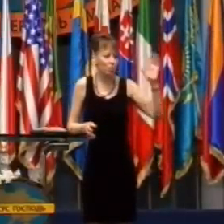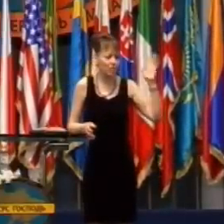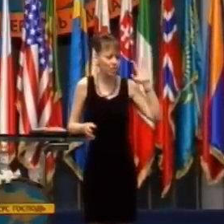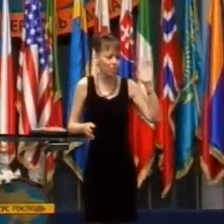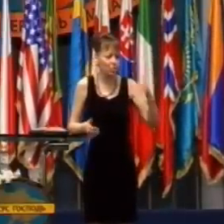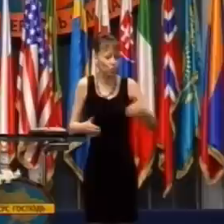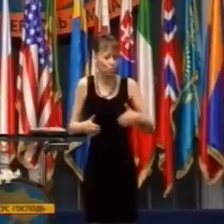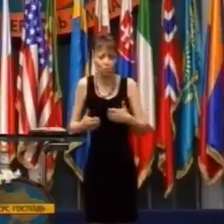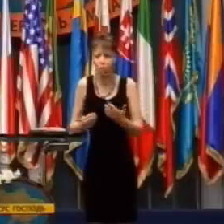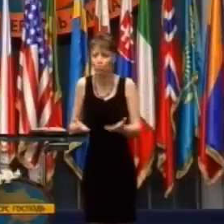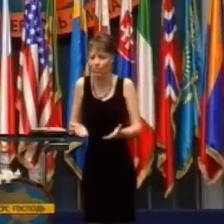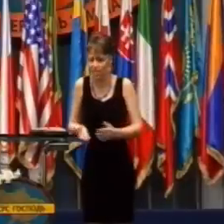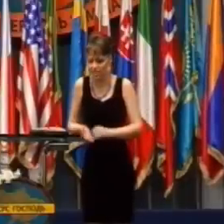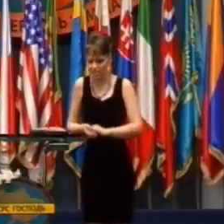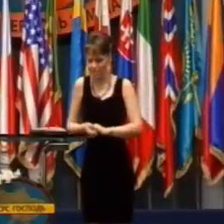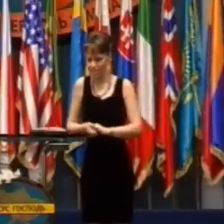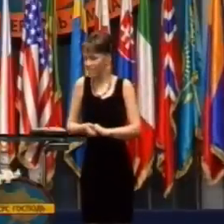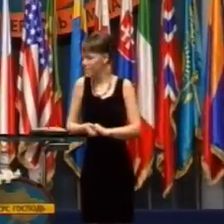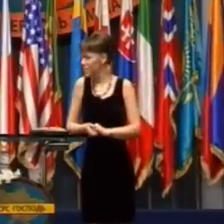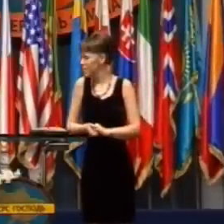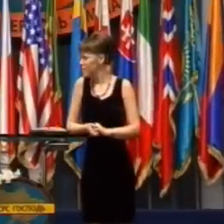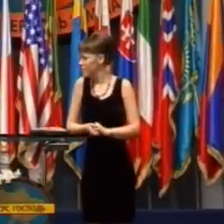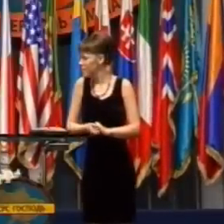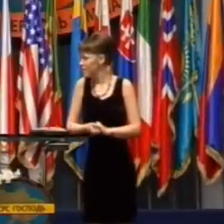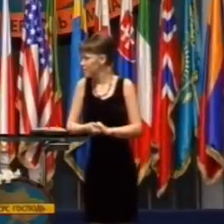nemám starosti o to, čo budem hovoriť.